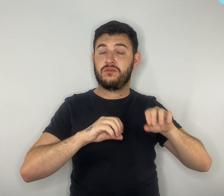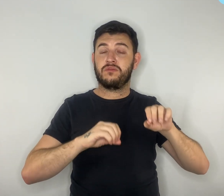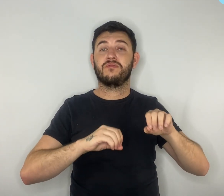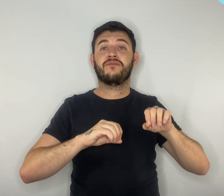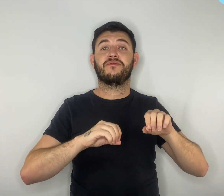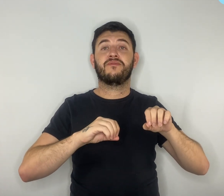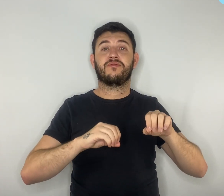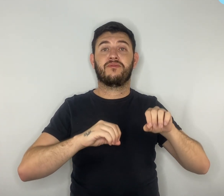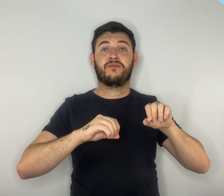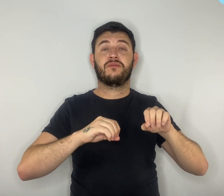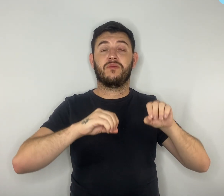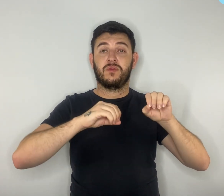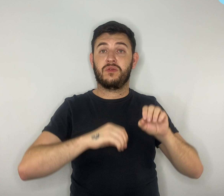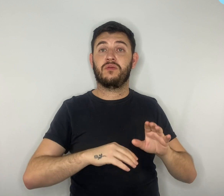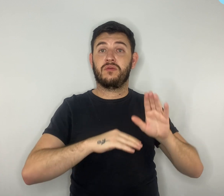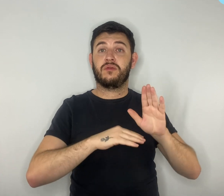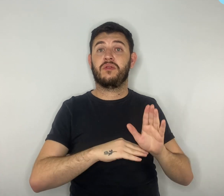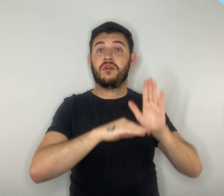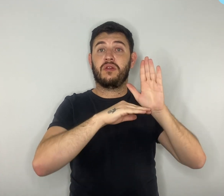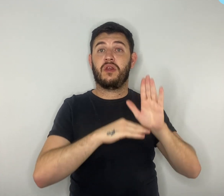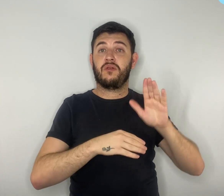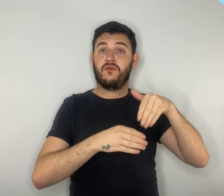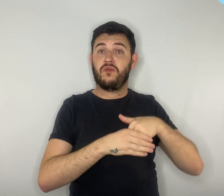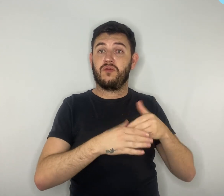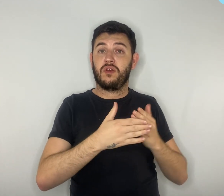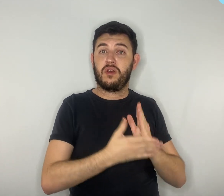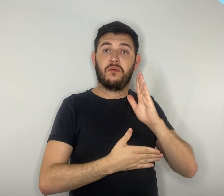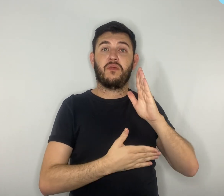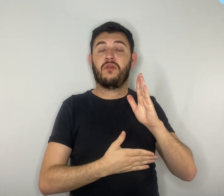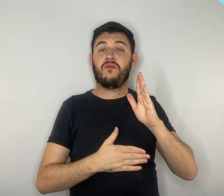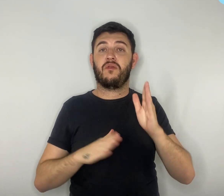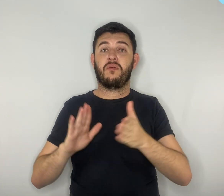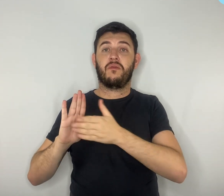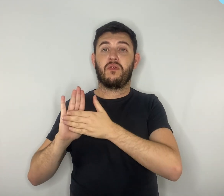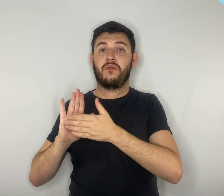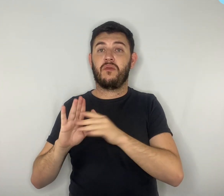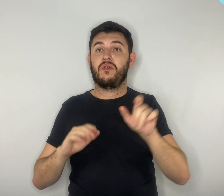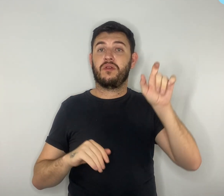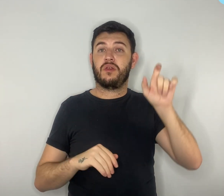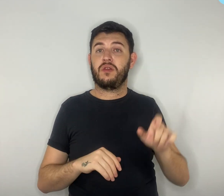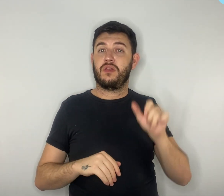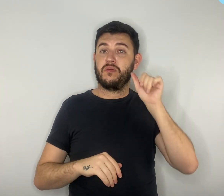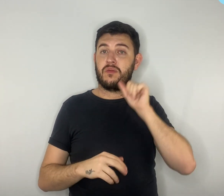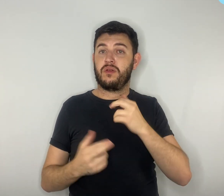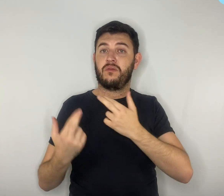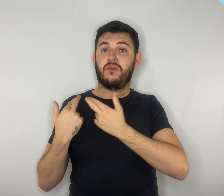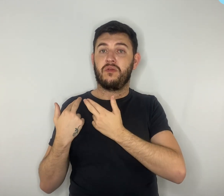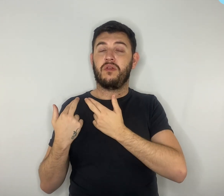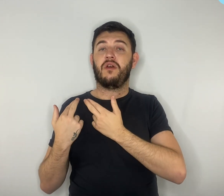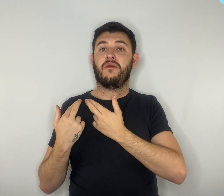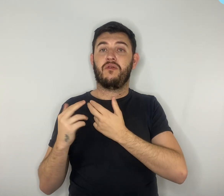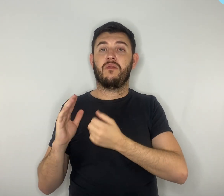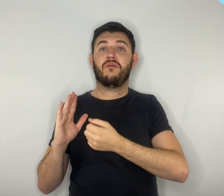extraordinária a versão da relatora para o projeto. Entre as alterações,